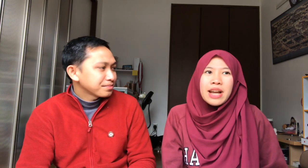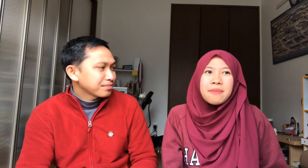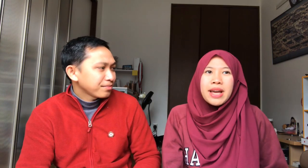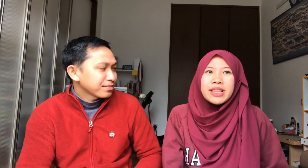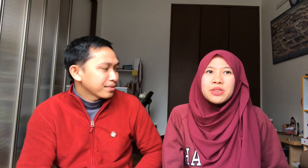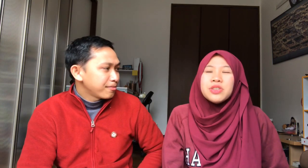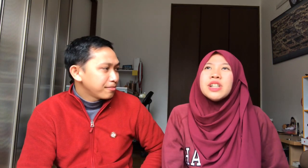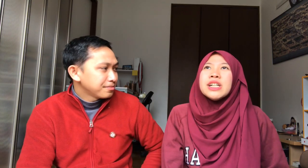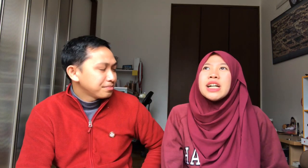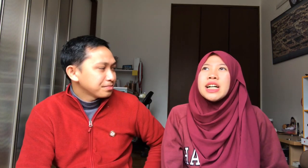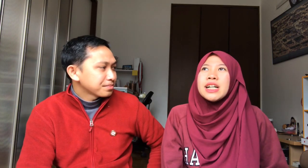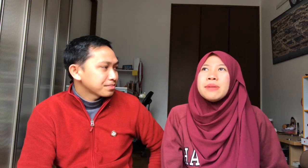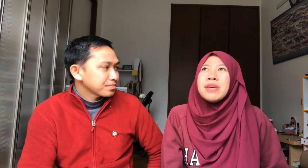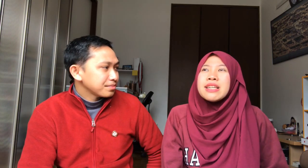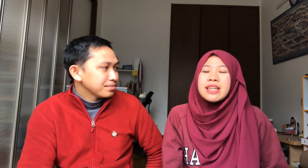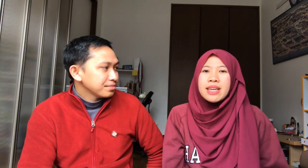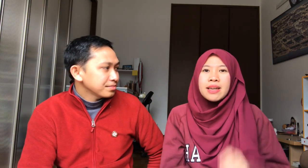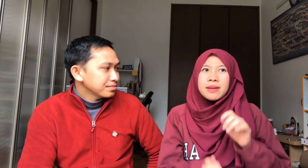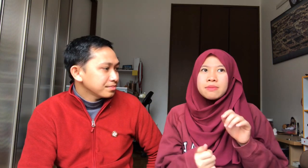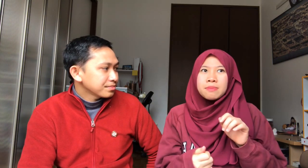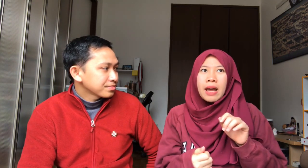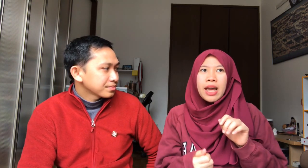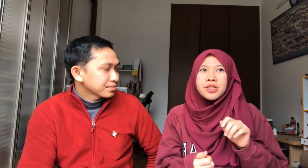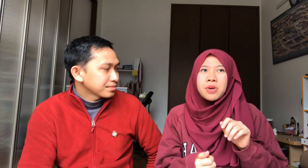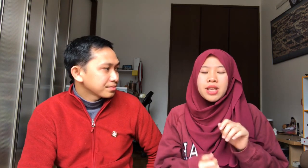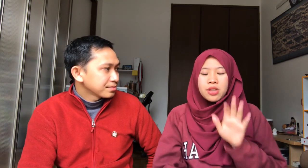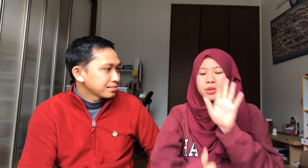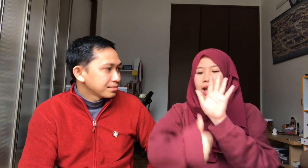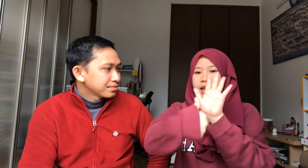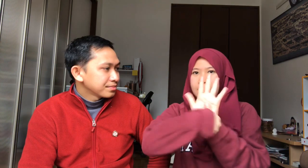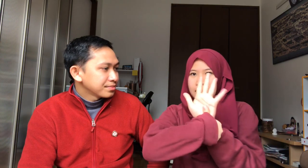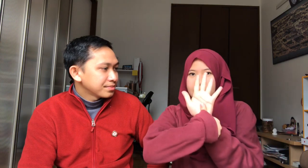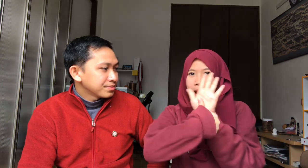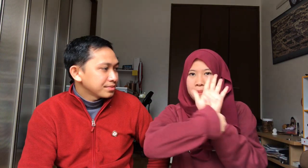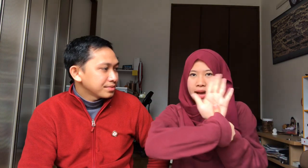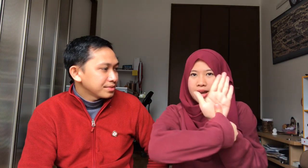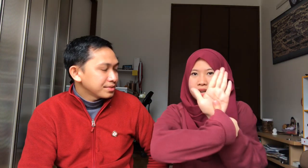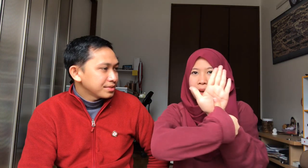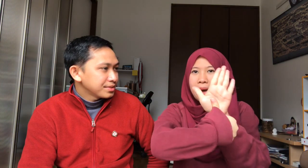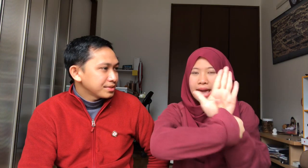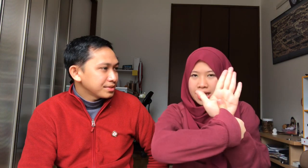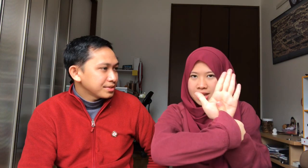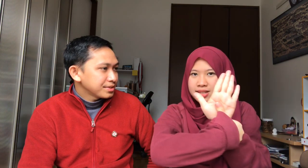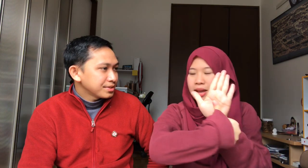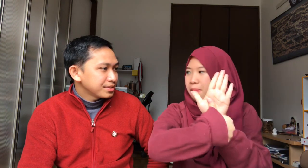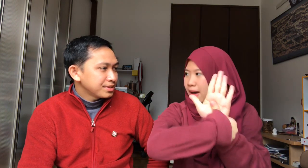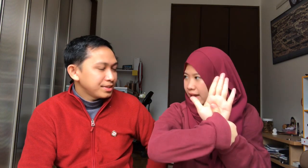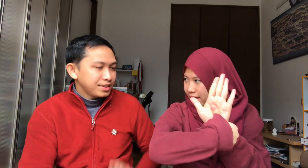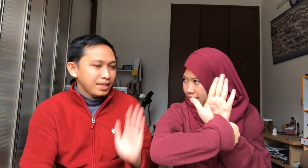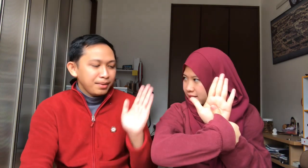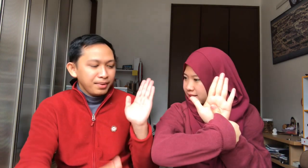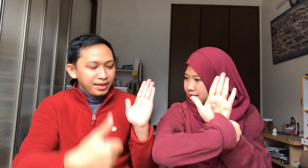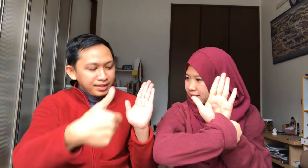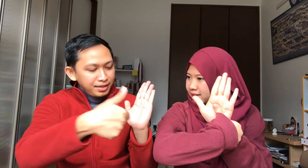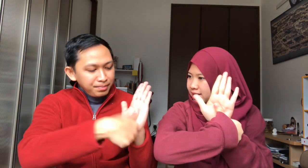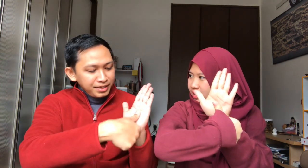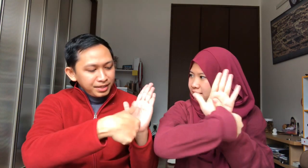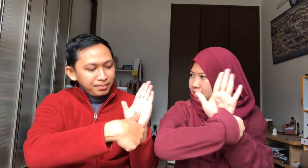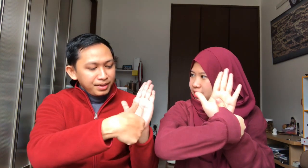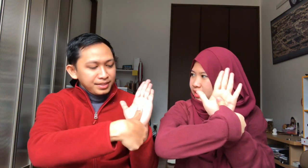nama itu Biasanya Pakai Shua nya itu Yang ini Nama Namae Namae Nama Kenapa nih nama